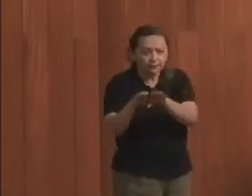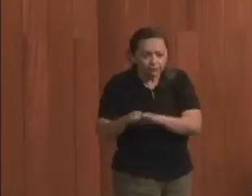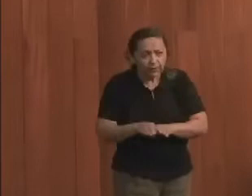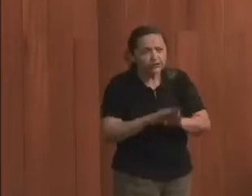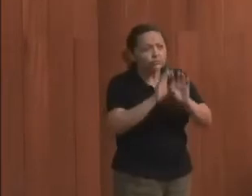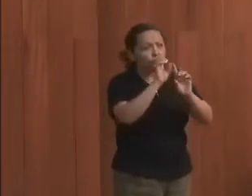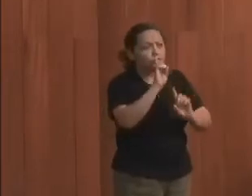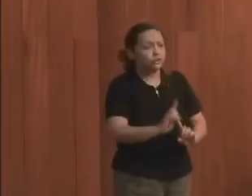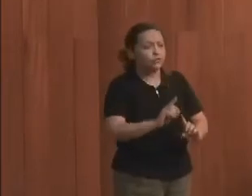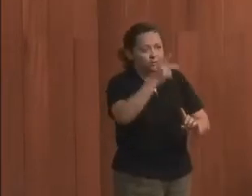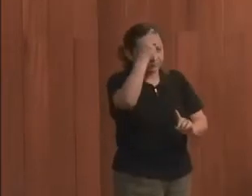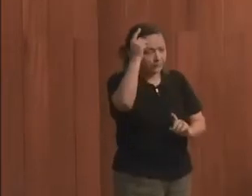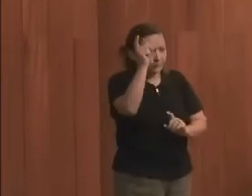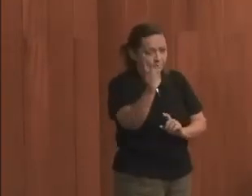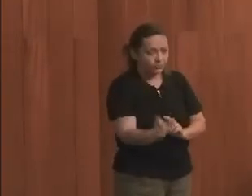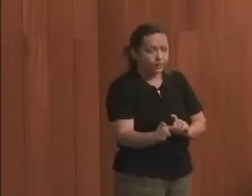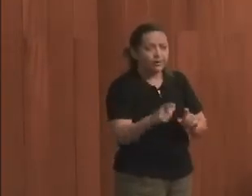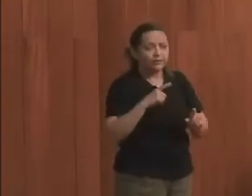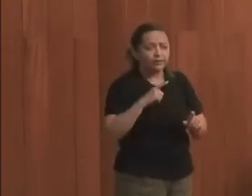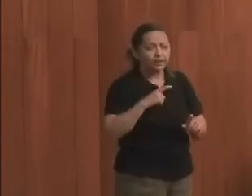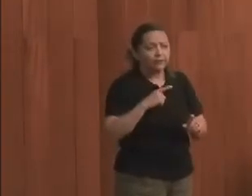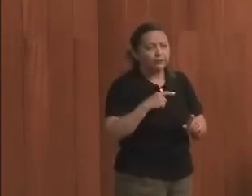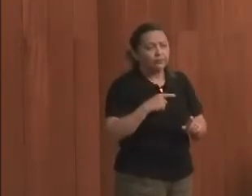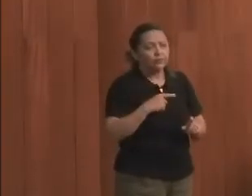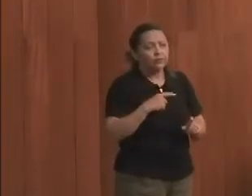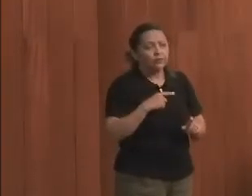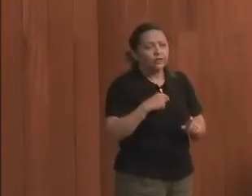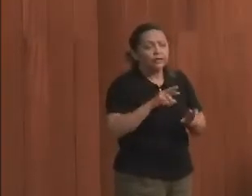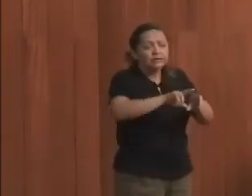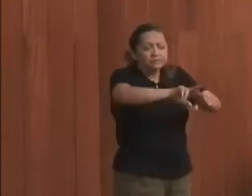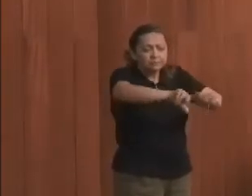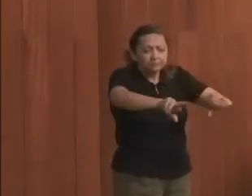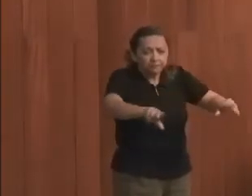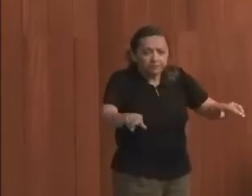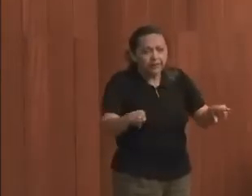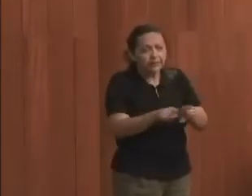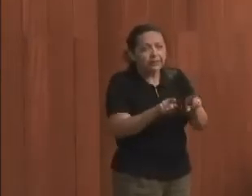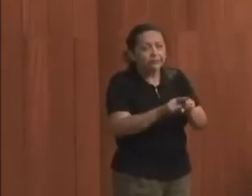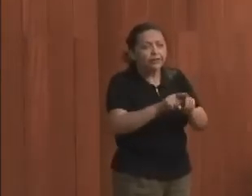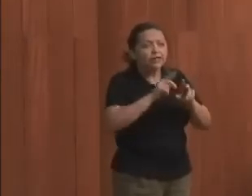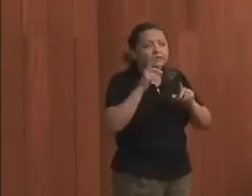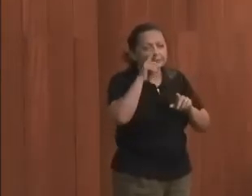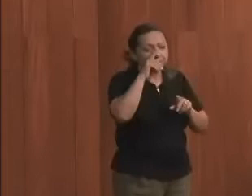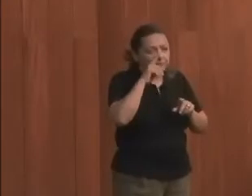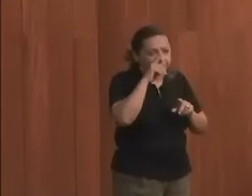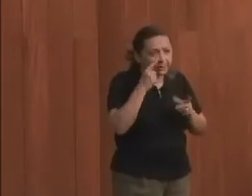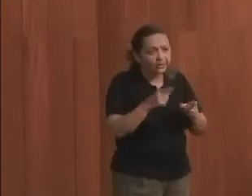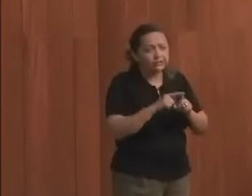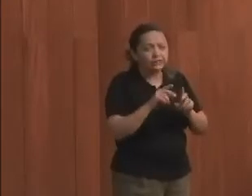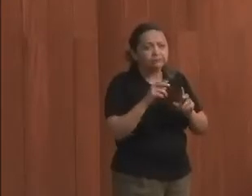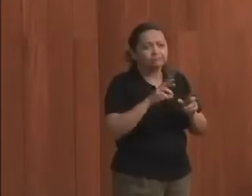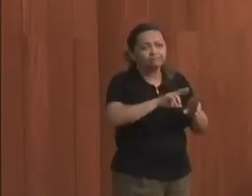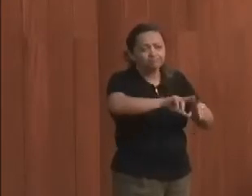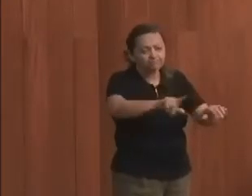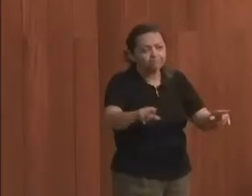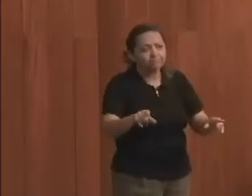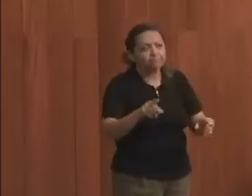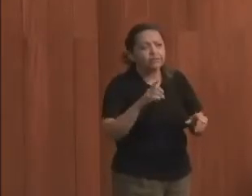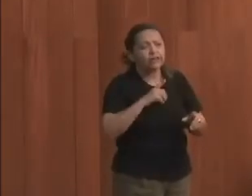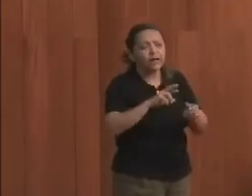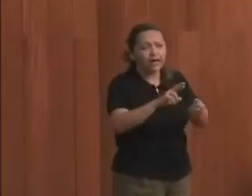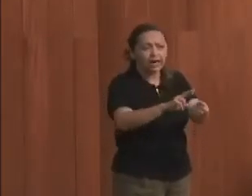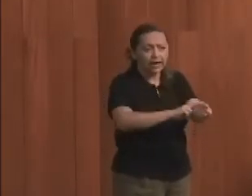dos direitos das pessoas, tendo em vista as especificidades e as vulnerabilidades respectivas da